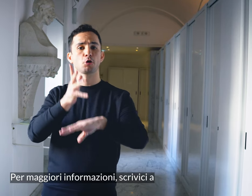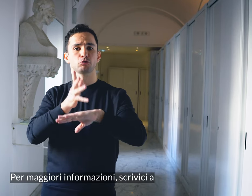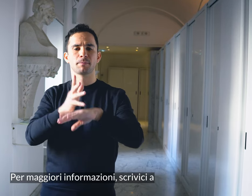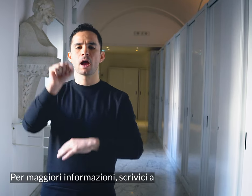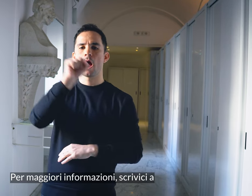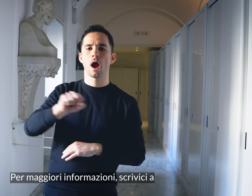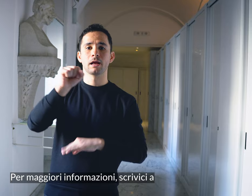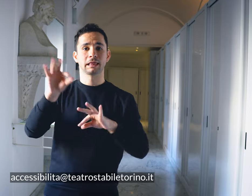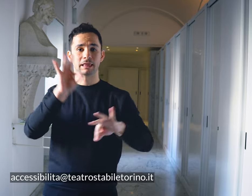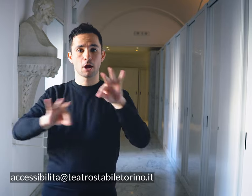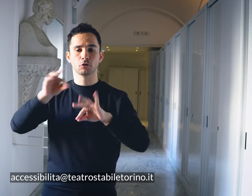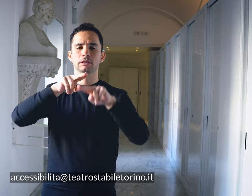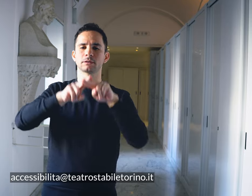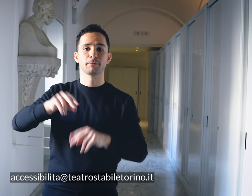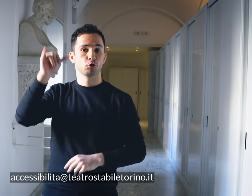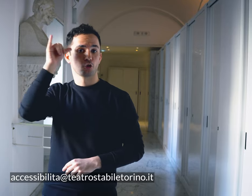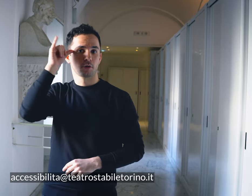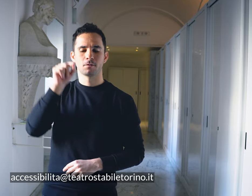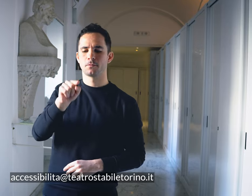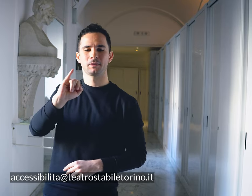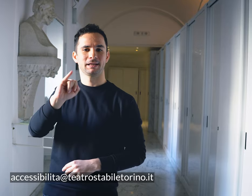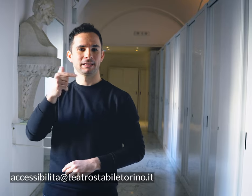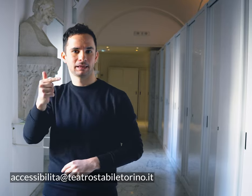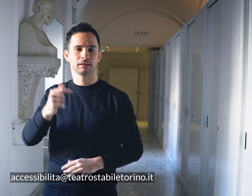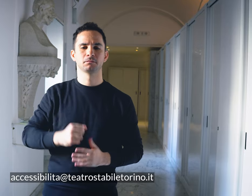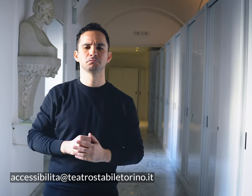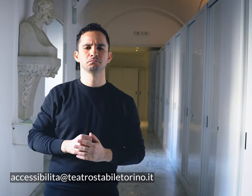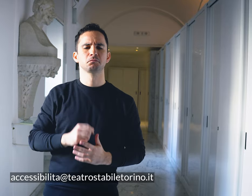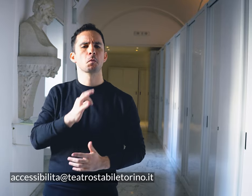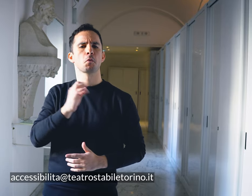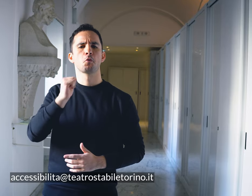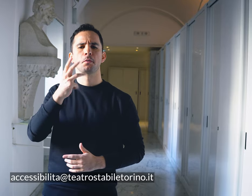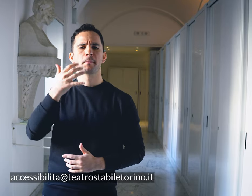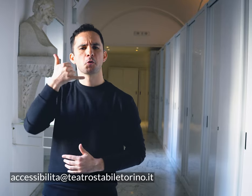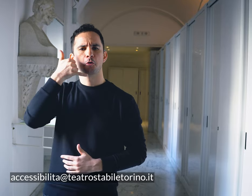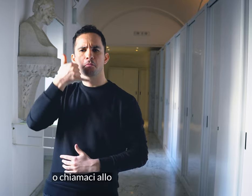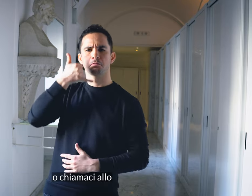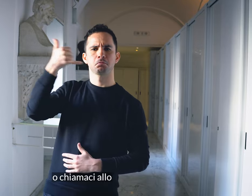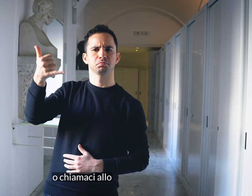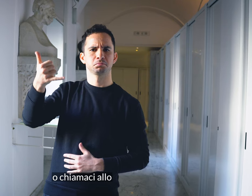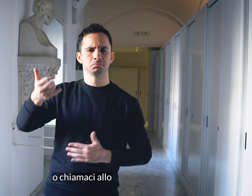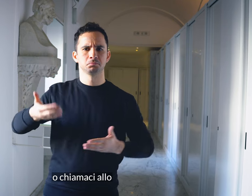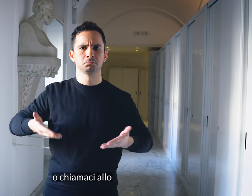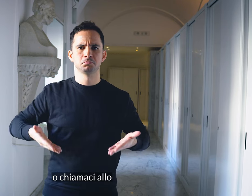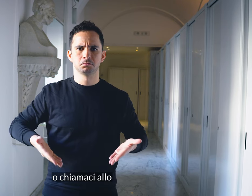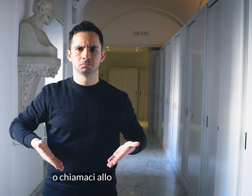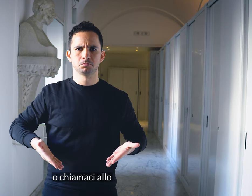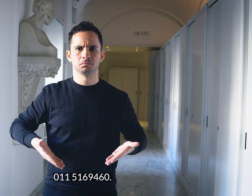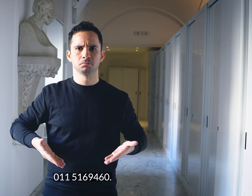scrivici ad accessibilità-teatrostabile-torino.it o chiamaci allo 011